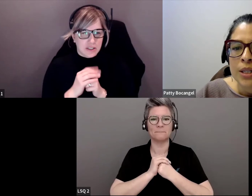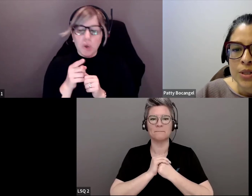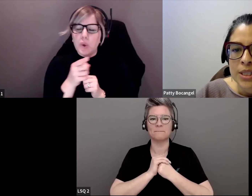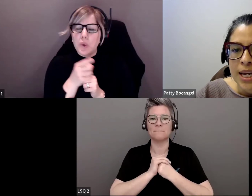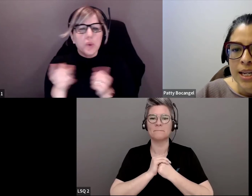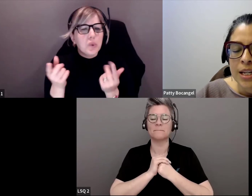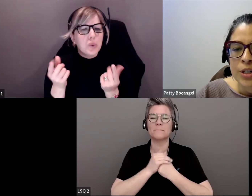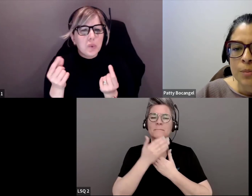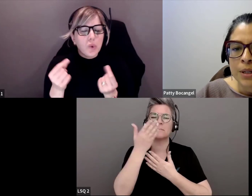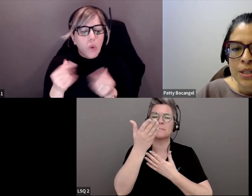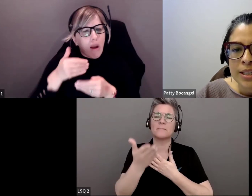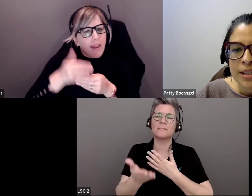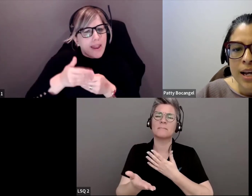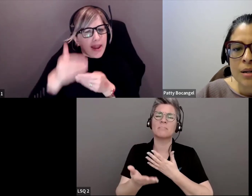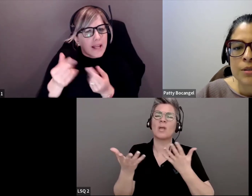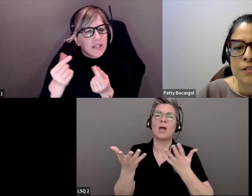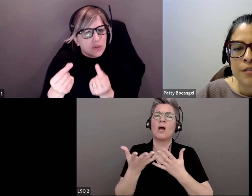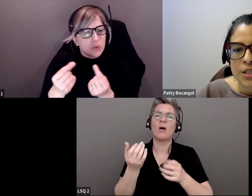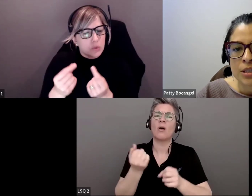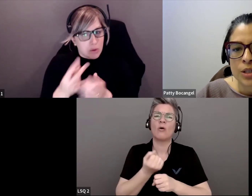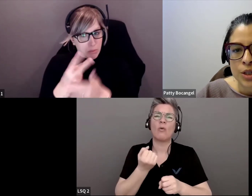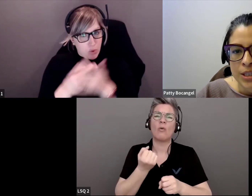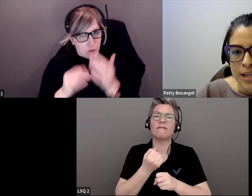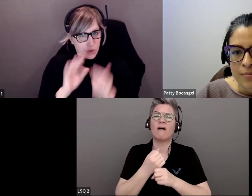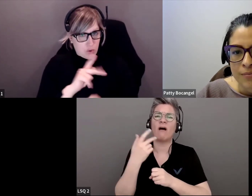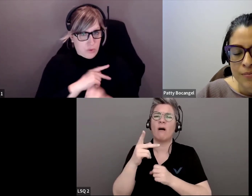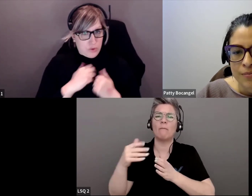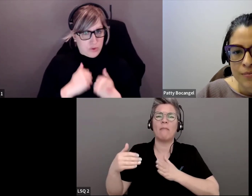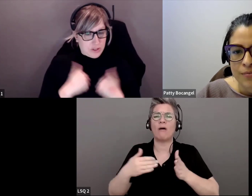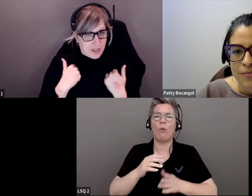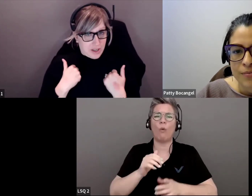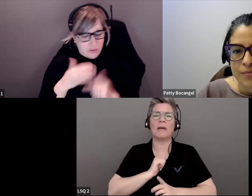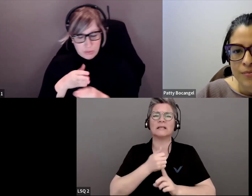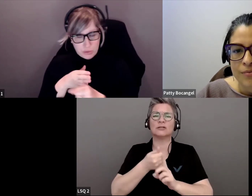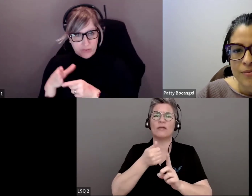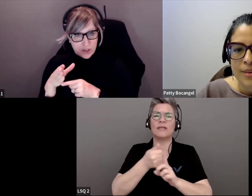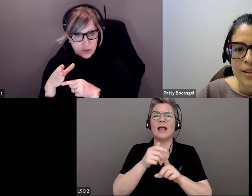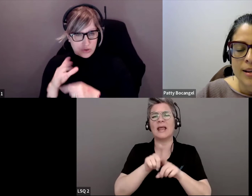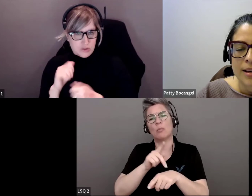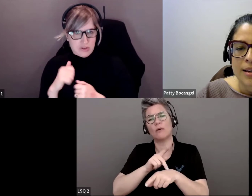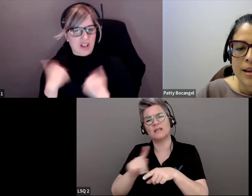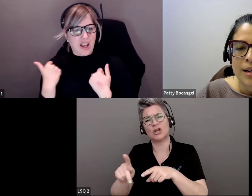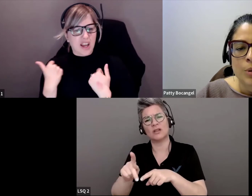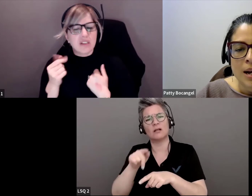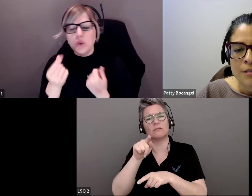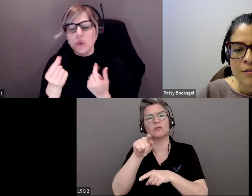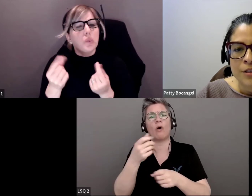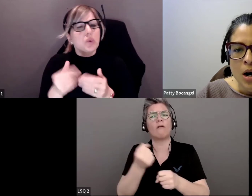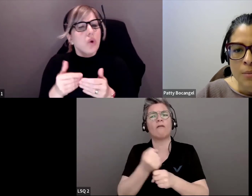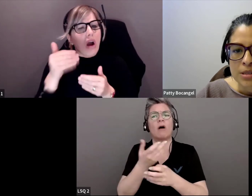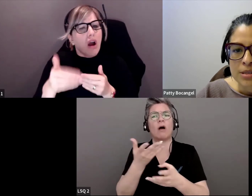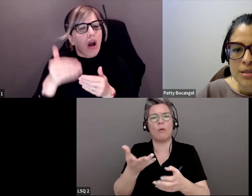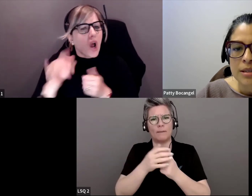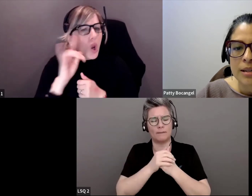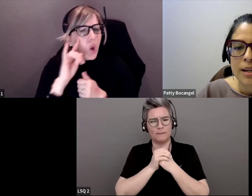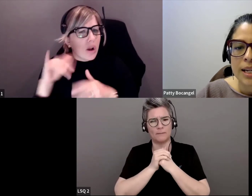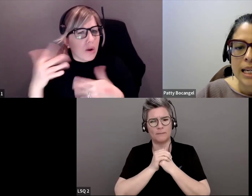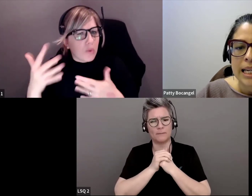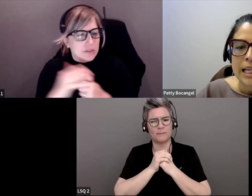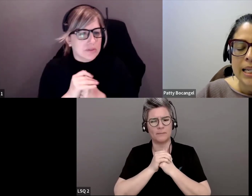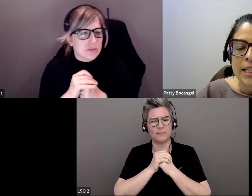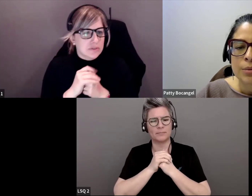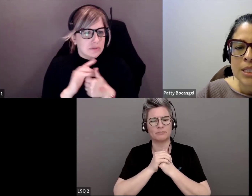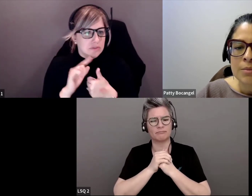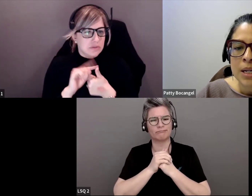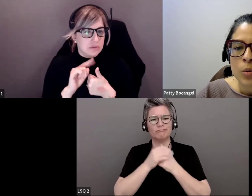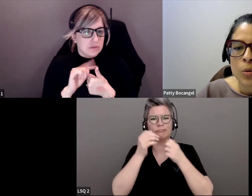Quelles mesures allez-vous prendre dans votre parcours personnel et professionnel? Et nous avons